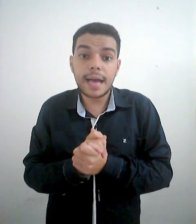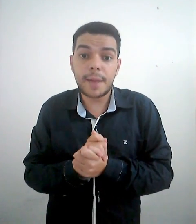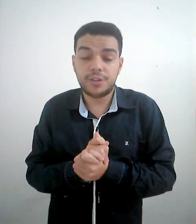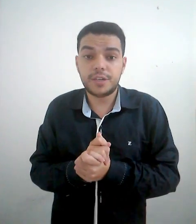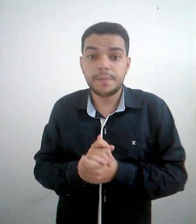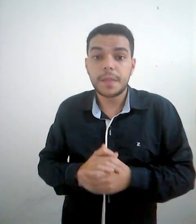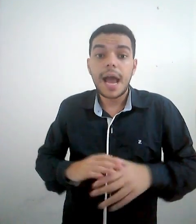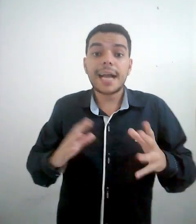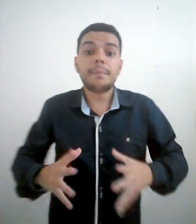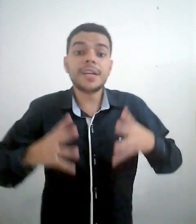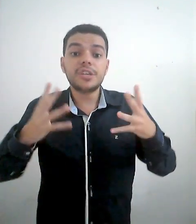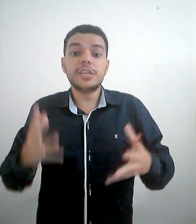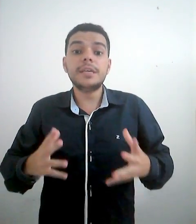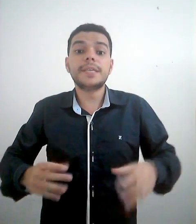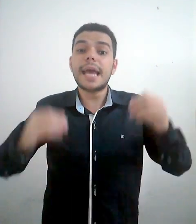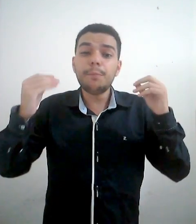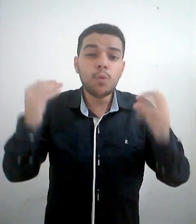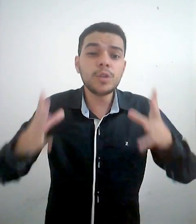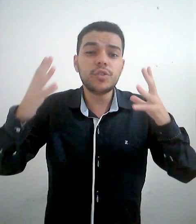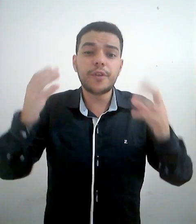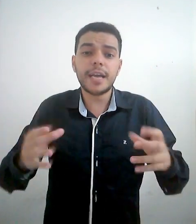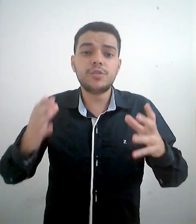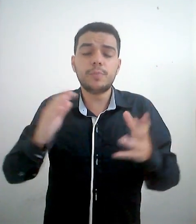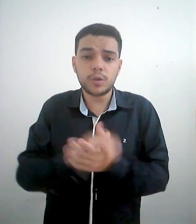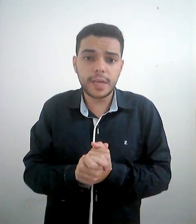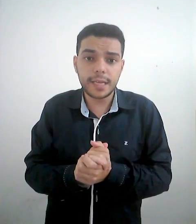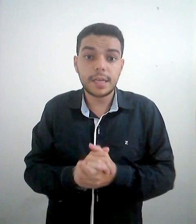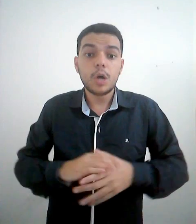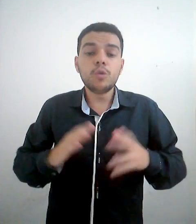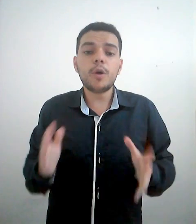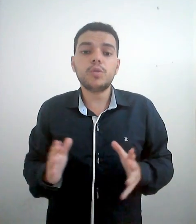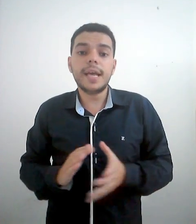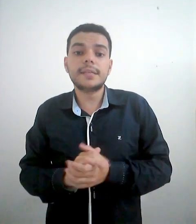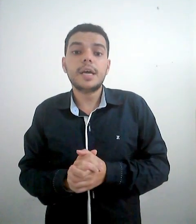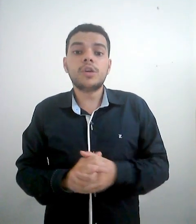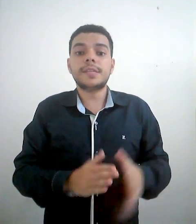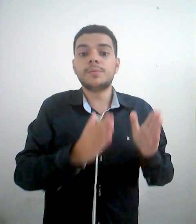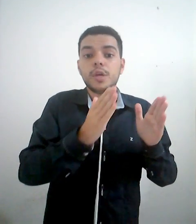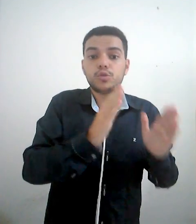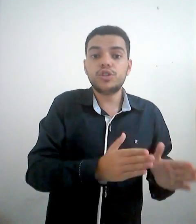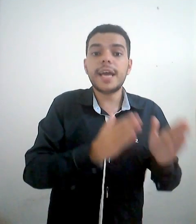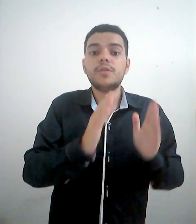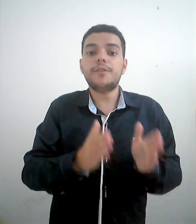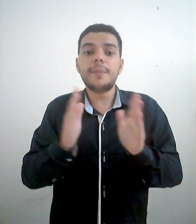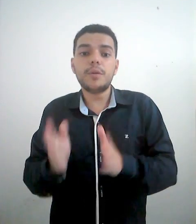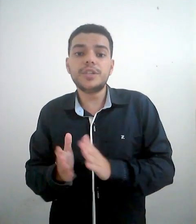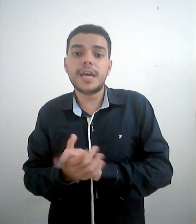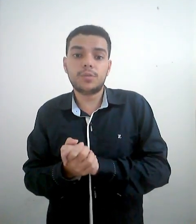Gramática. A gramática de Libras é muito diferente do português. No português, nós temos sujeito, verbo e objeto.